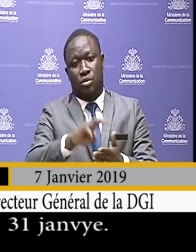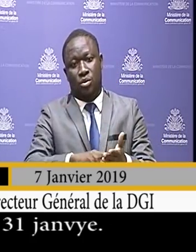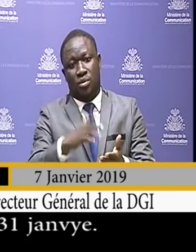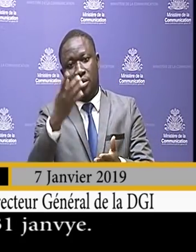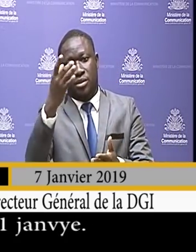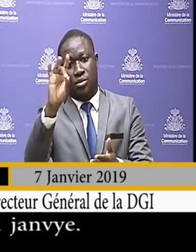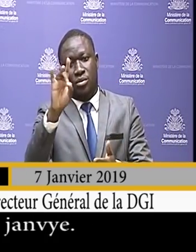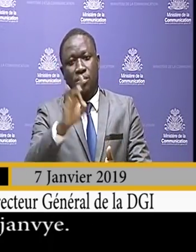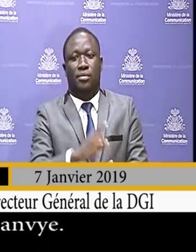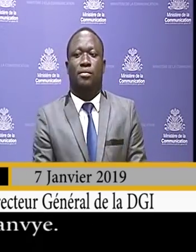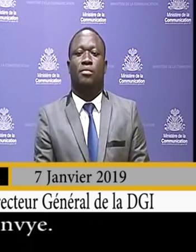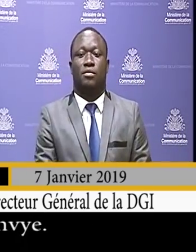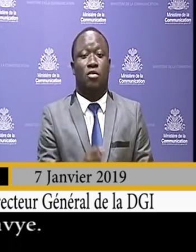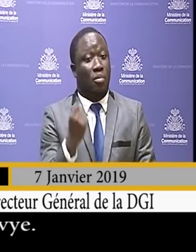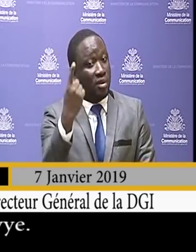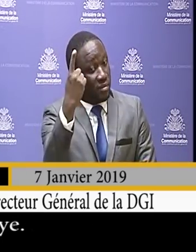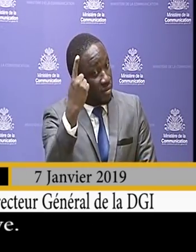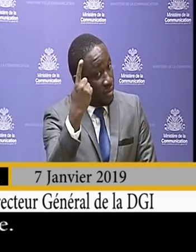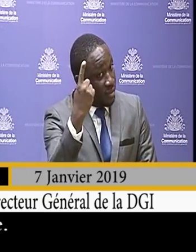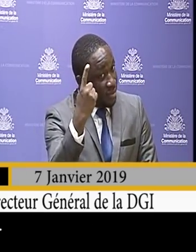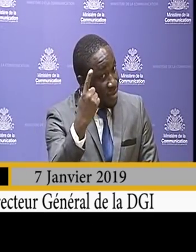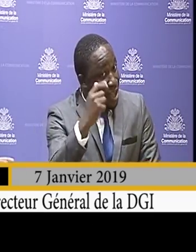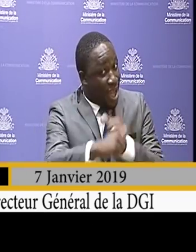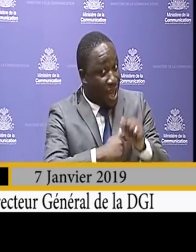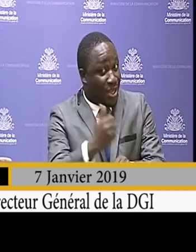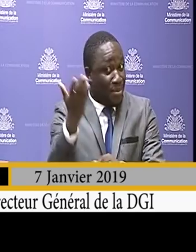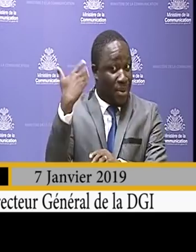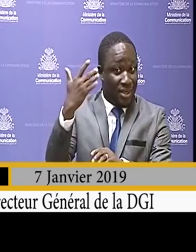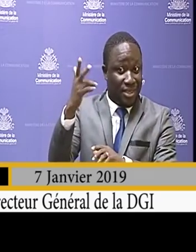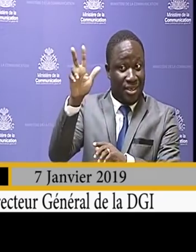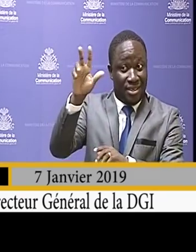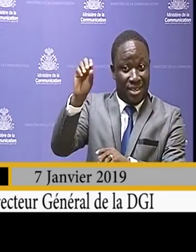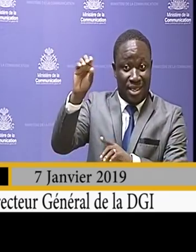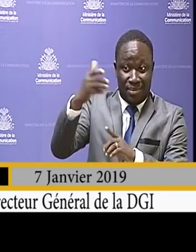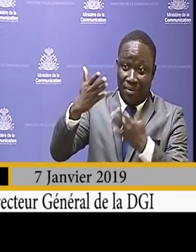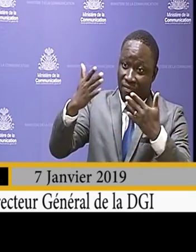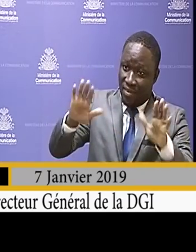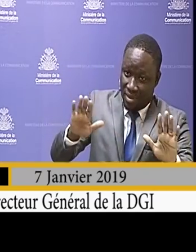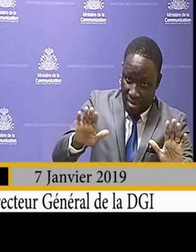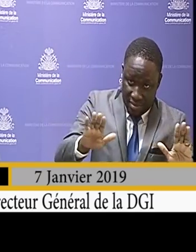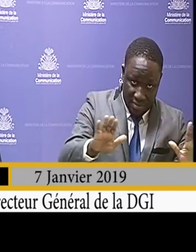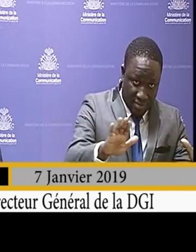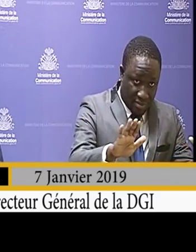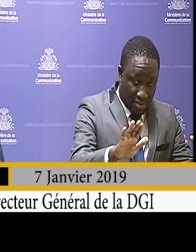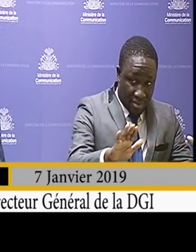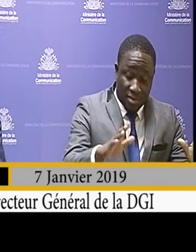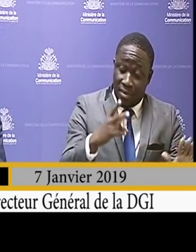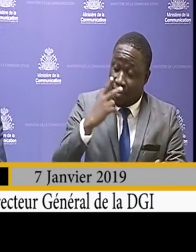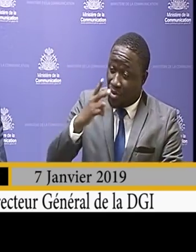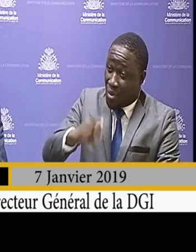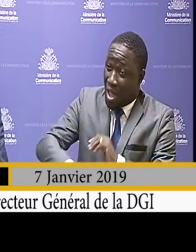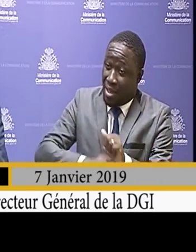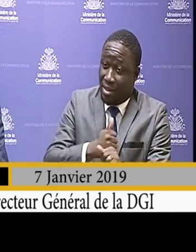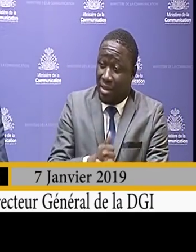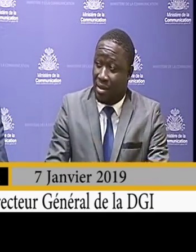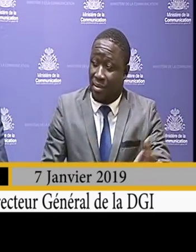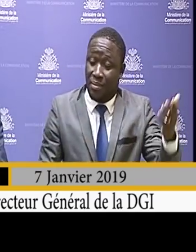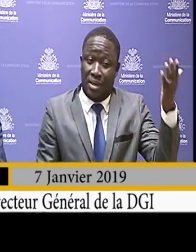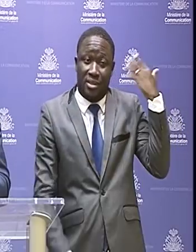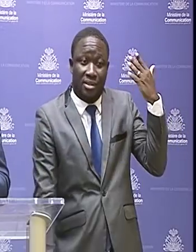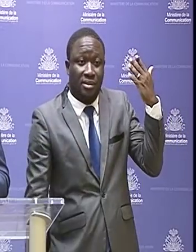-2018. Exercice ki te fin le 30 septembre denyer. Nou te wè anè denyer,